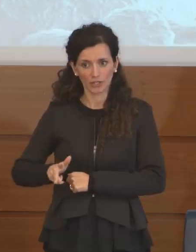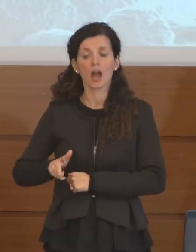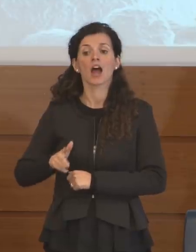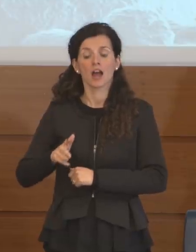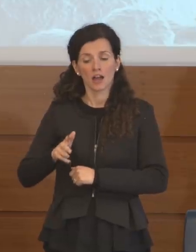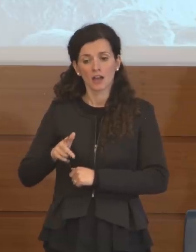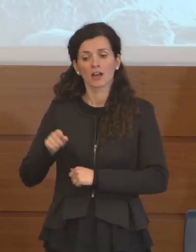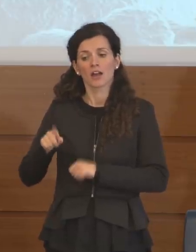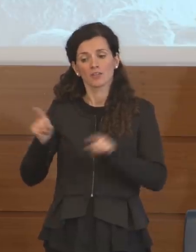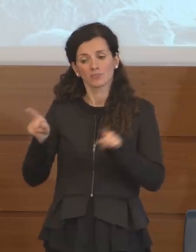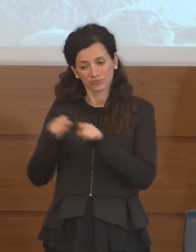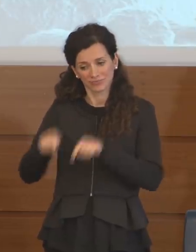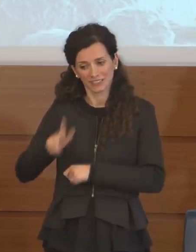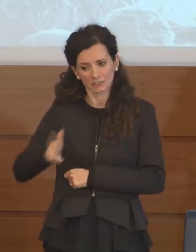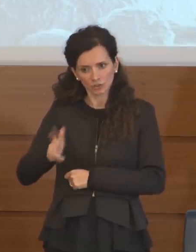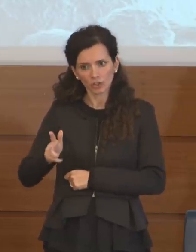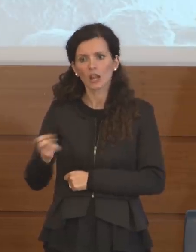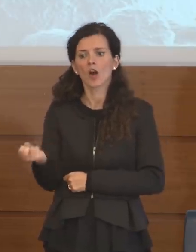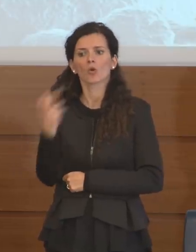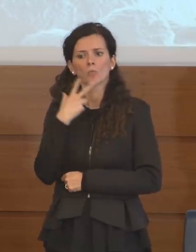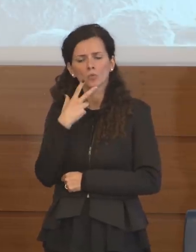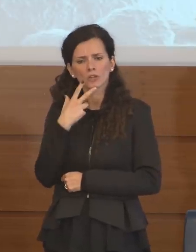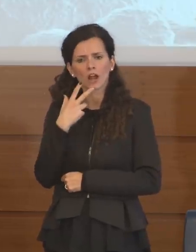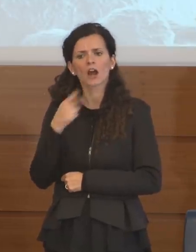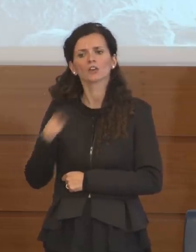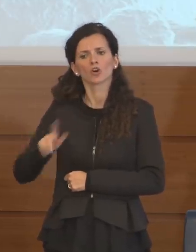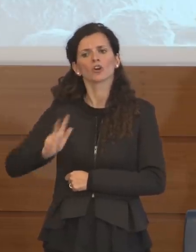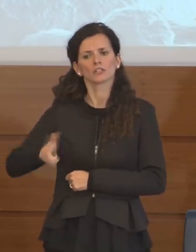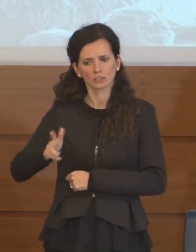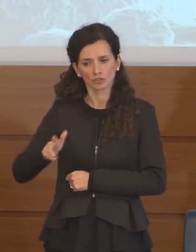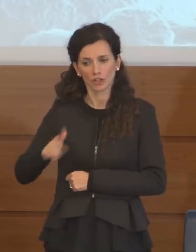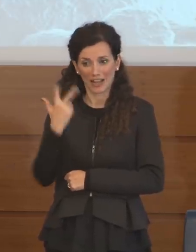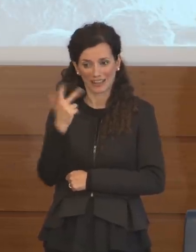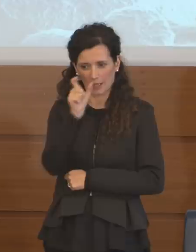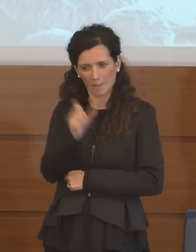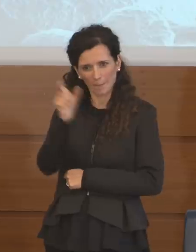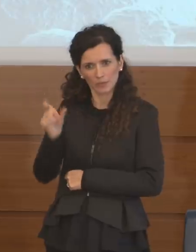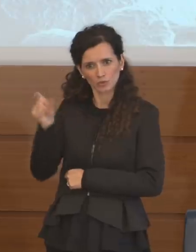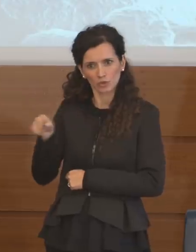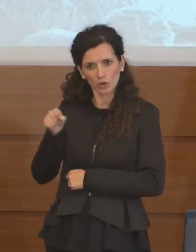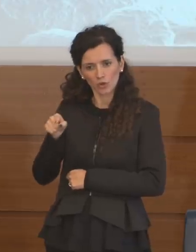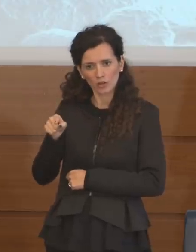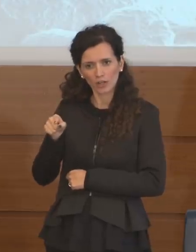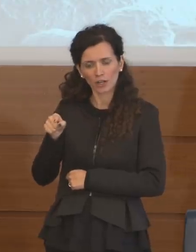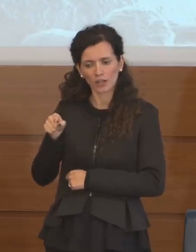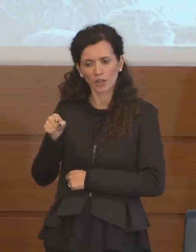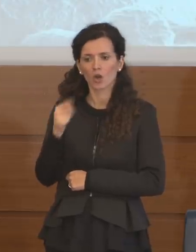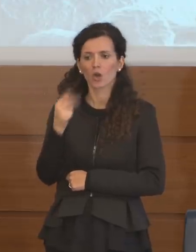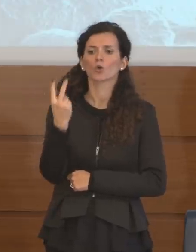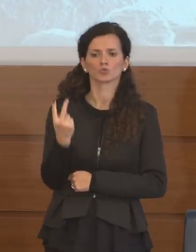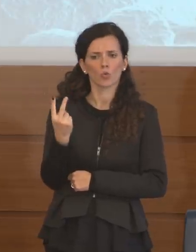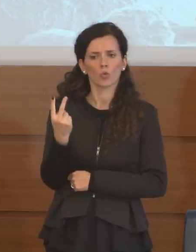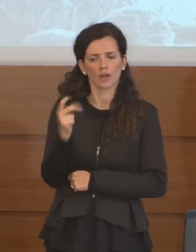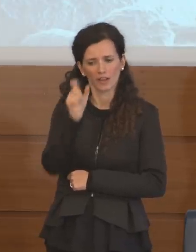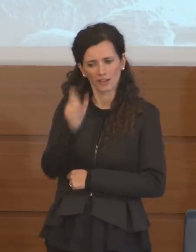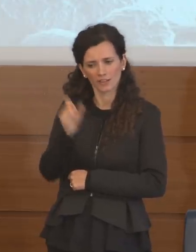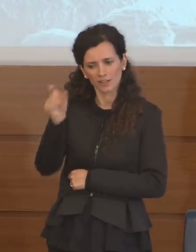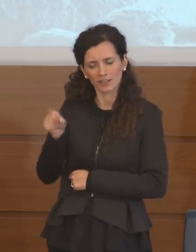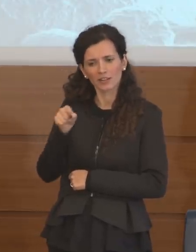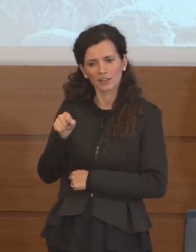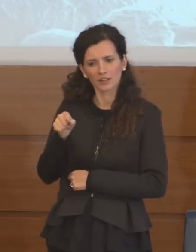qui c'è stato comunicato per la Sicilia che dei 3, 2 risultano